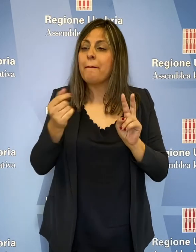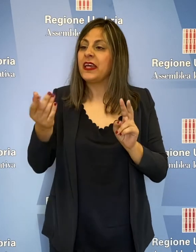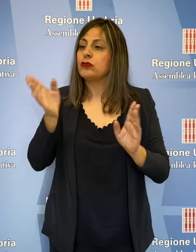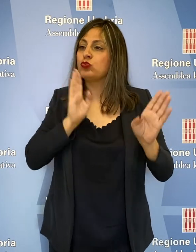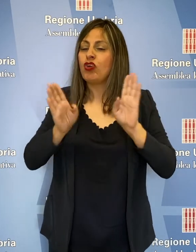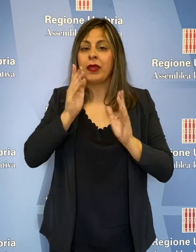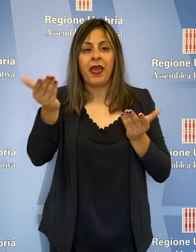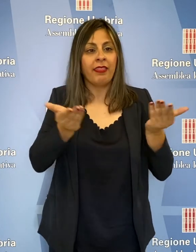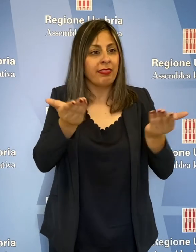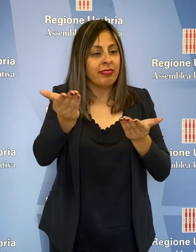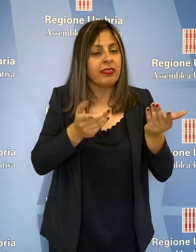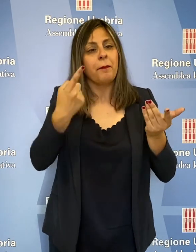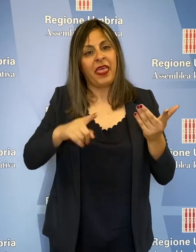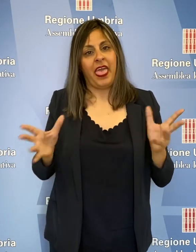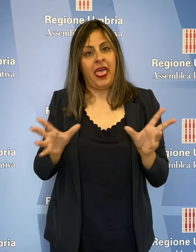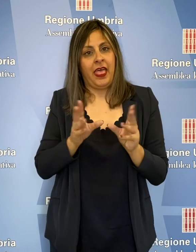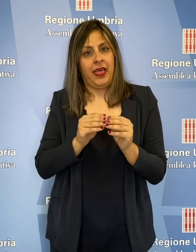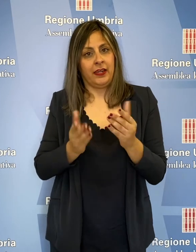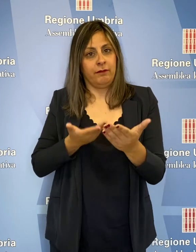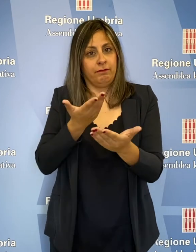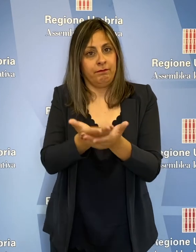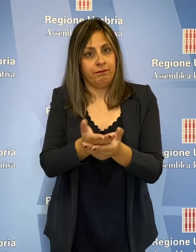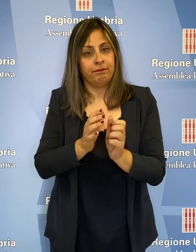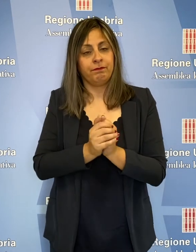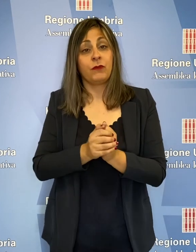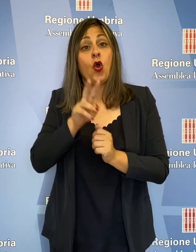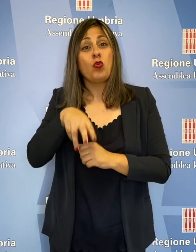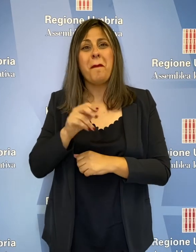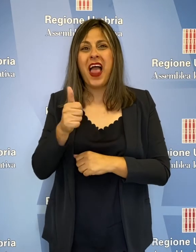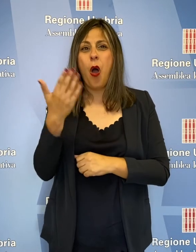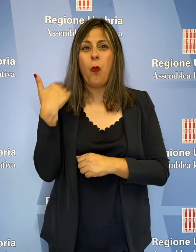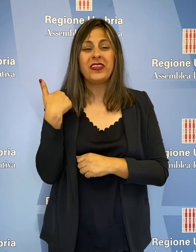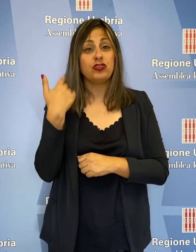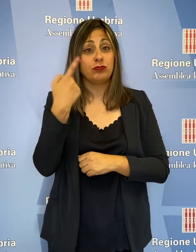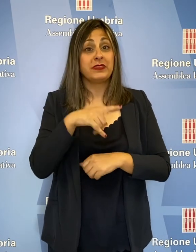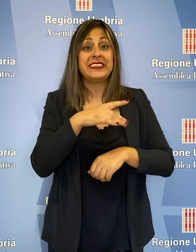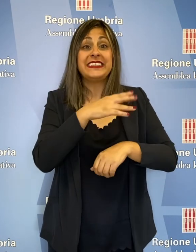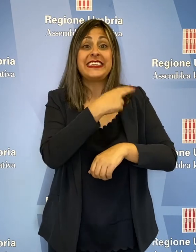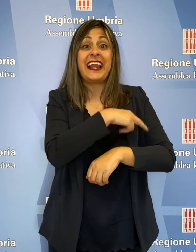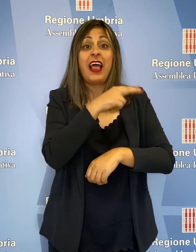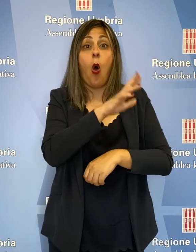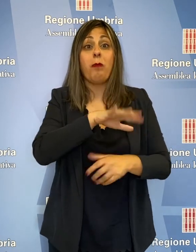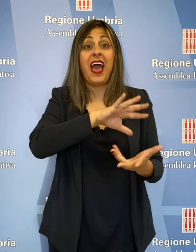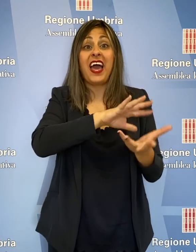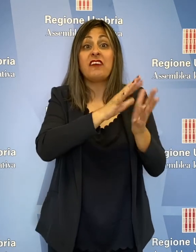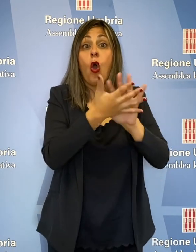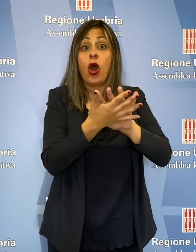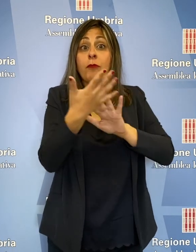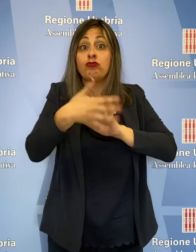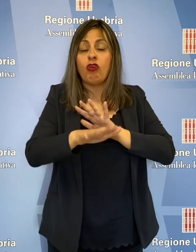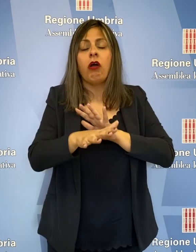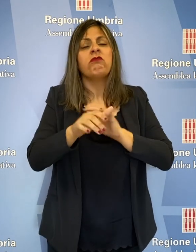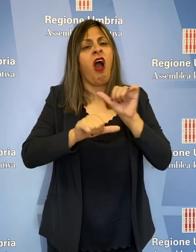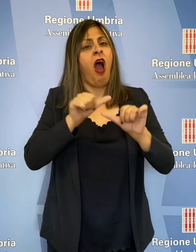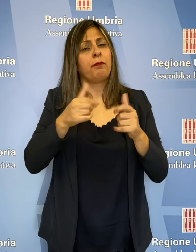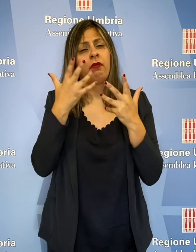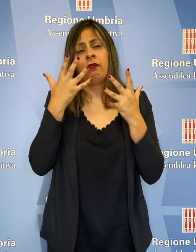quando è stata riformata la sanità Umbra, molte cose sono cambiate. L'assessore Coletto conta che nei primi mesi del 2021 possa